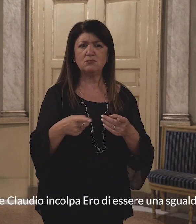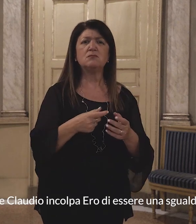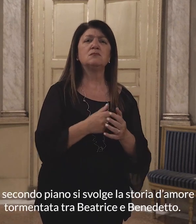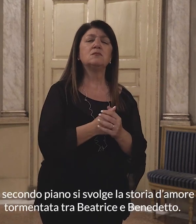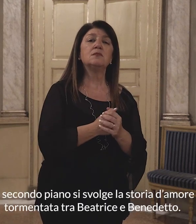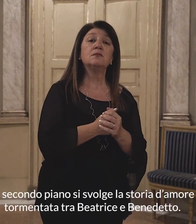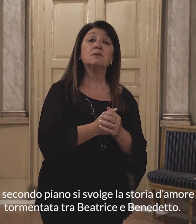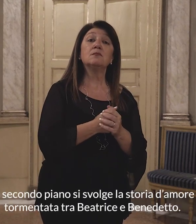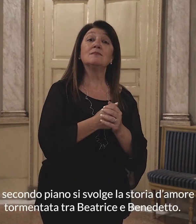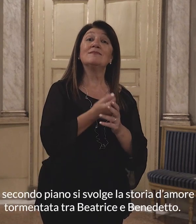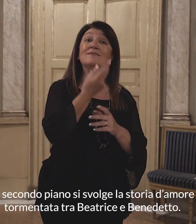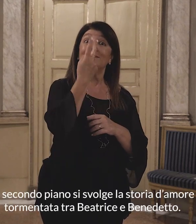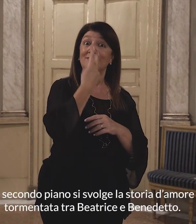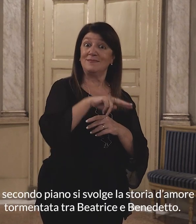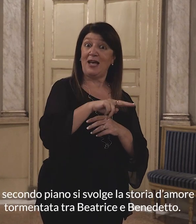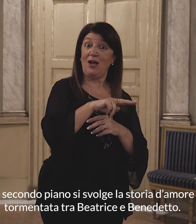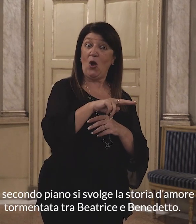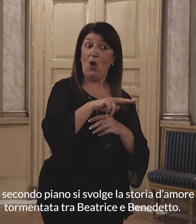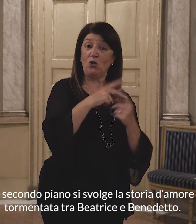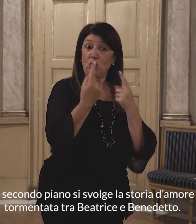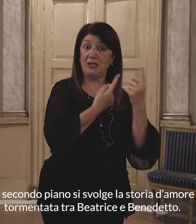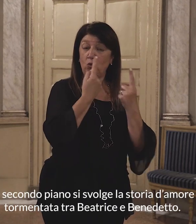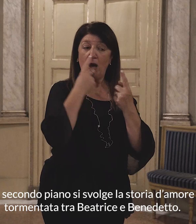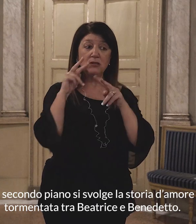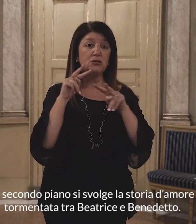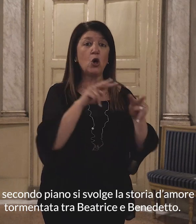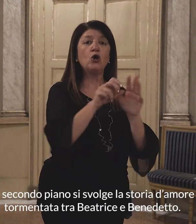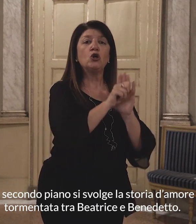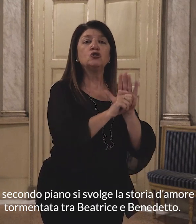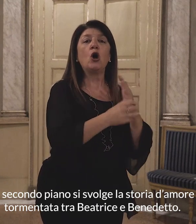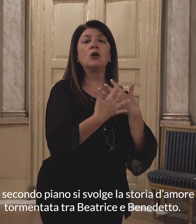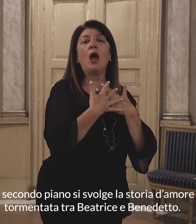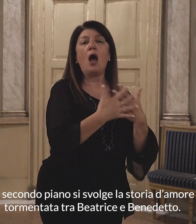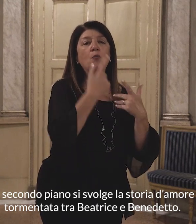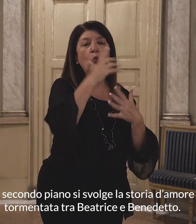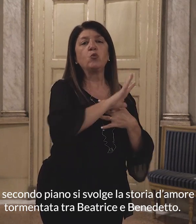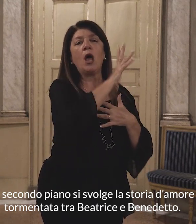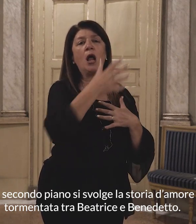In secondo piano, si svolge la storia d'amore tormentata tra Beatrice e Benedetto.